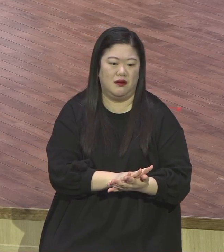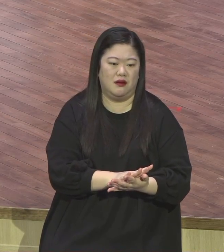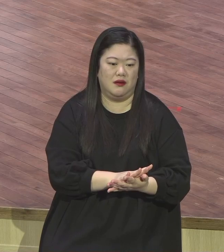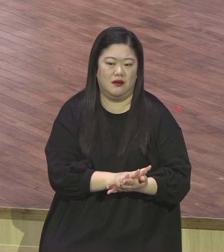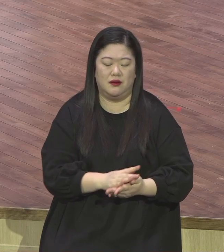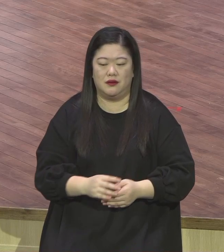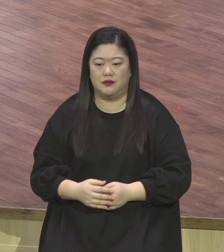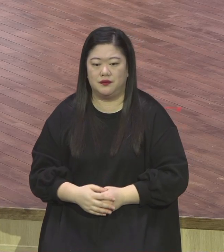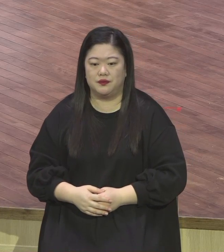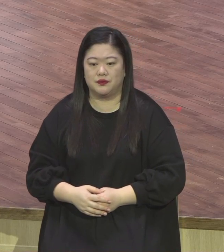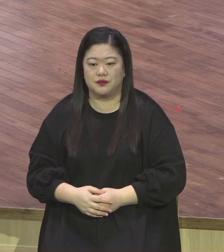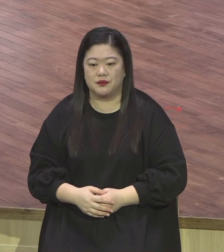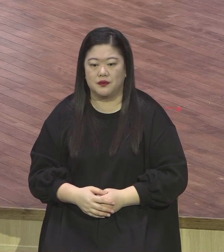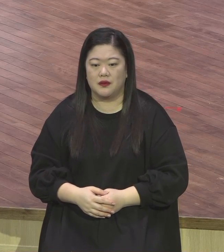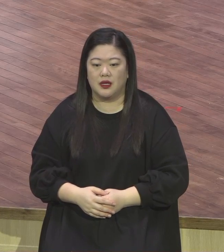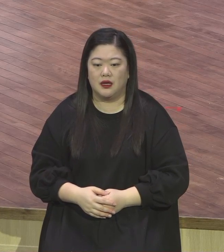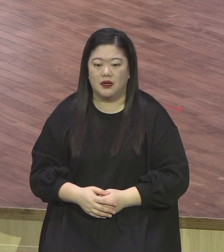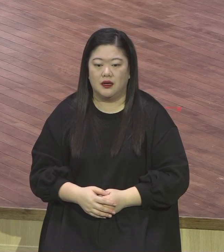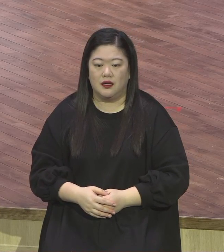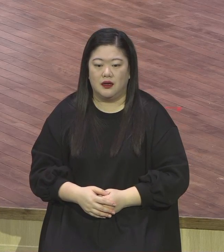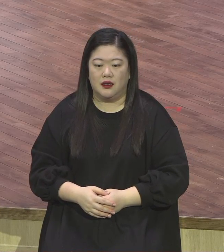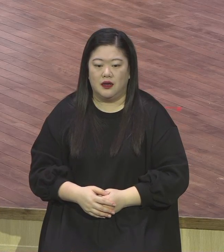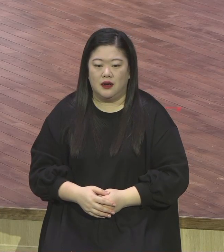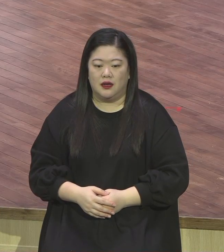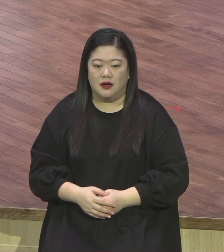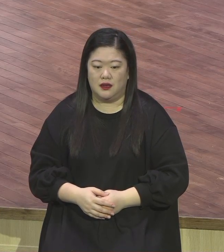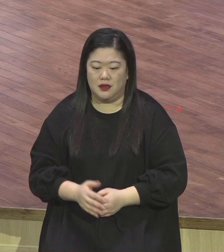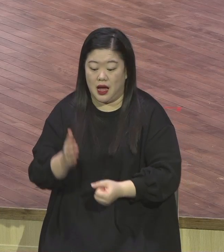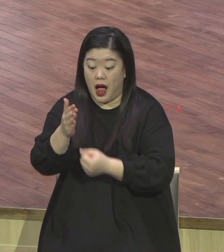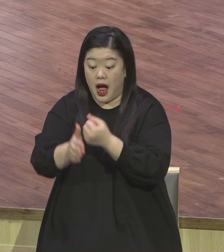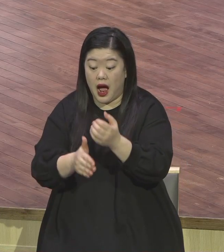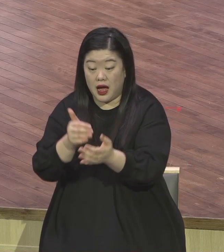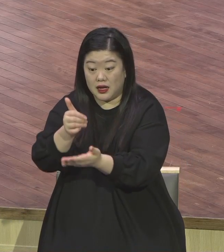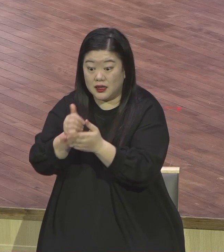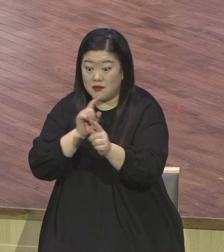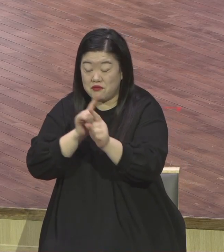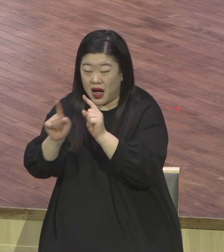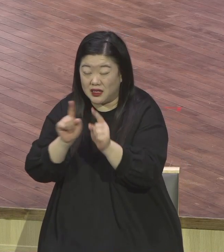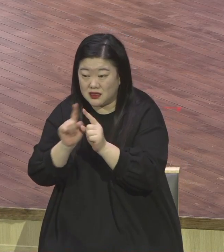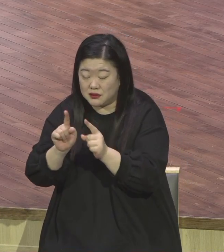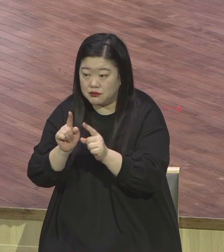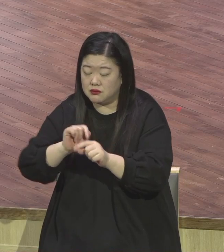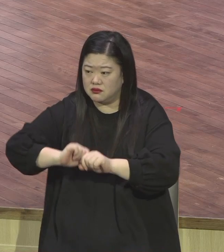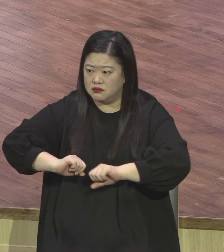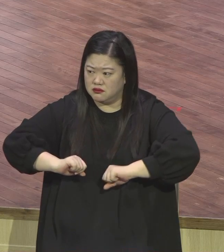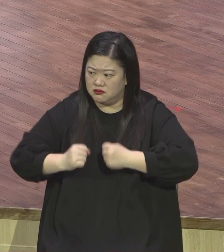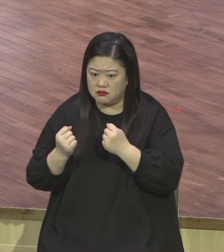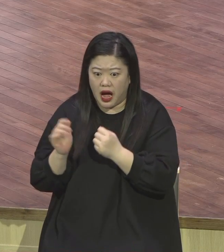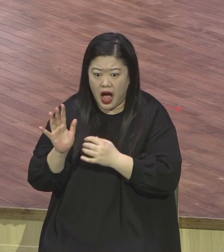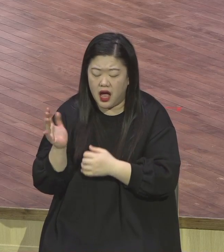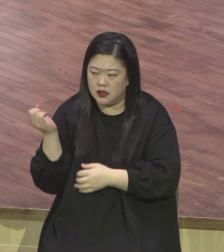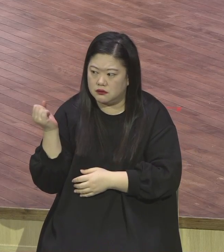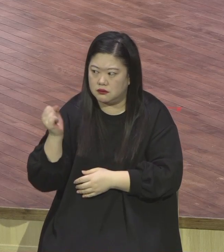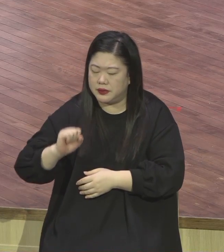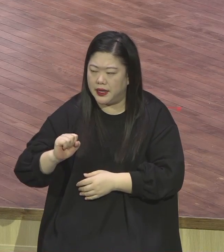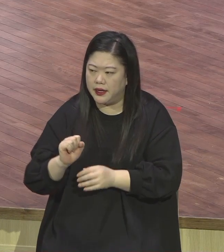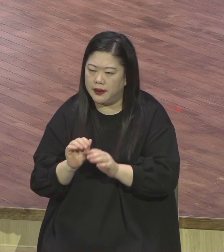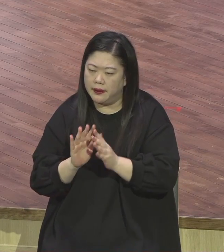퇴버리는 이걸 실제로 그때 많이 하고 있었어요 이들이 실제로 바르자